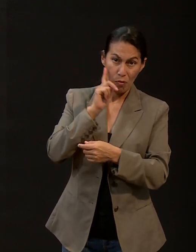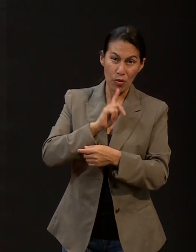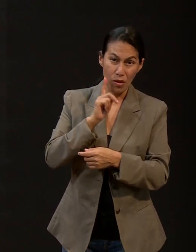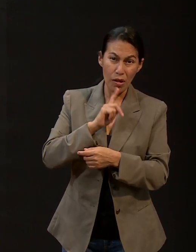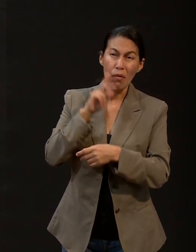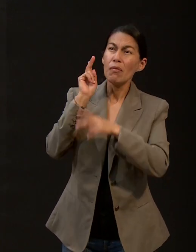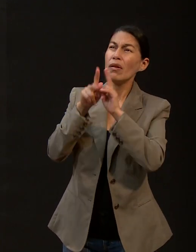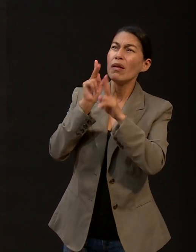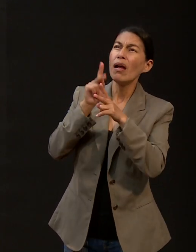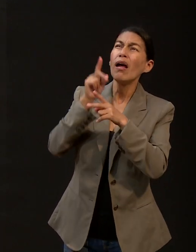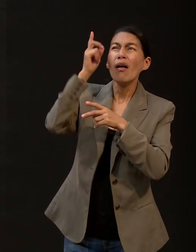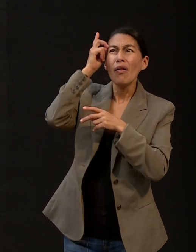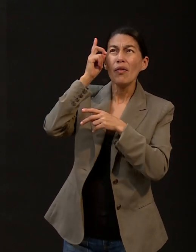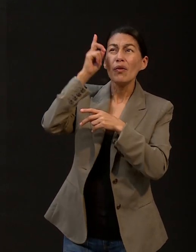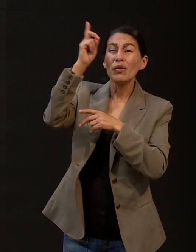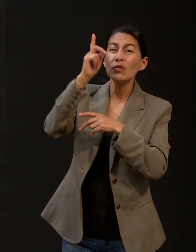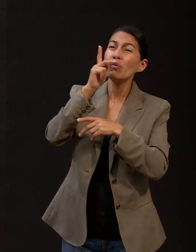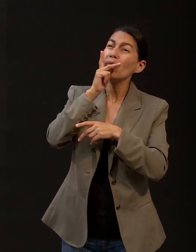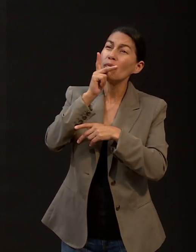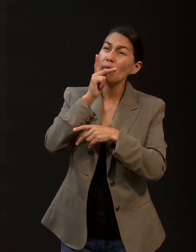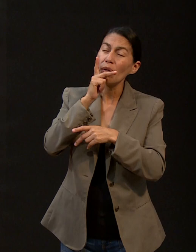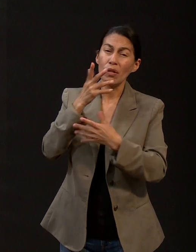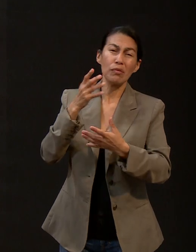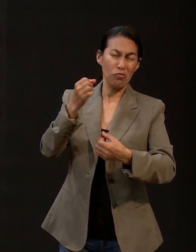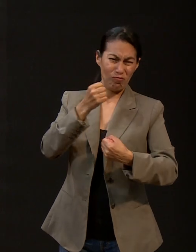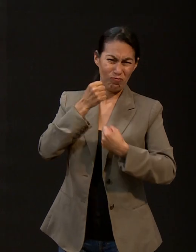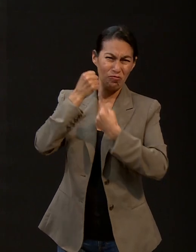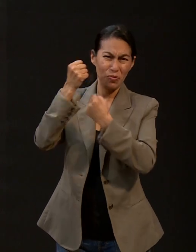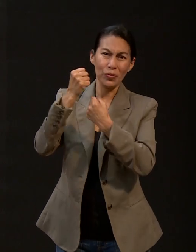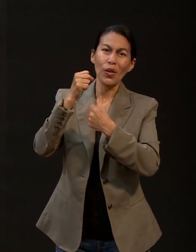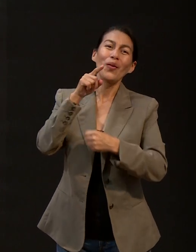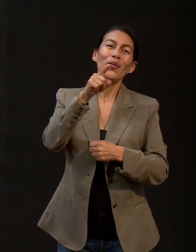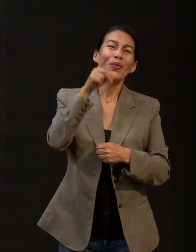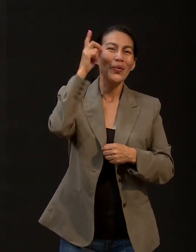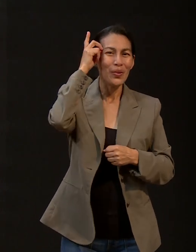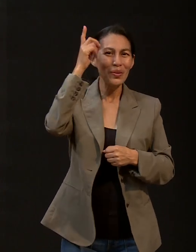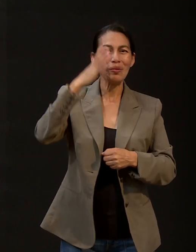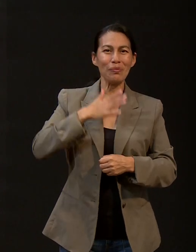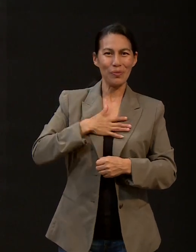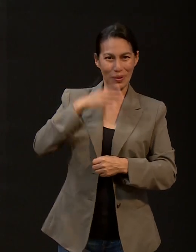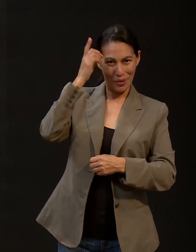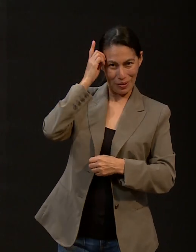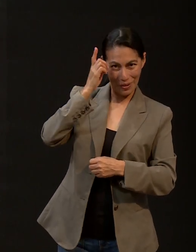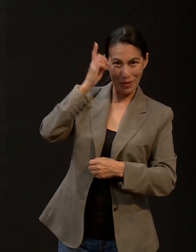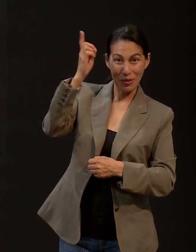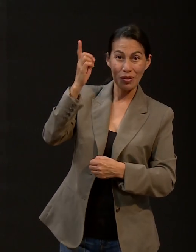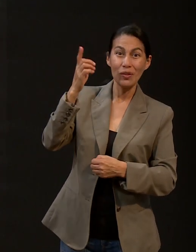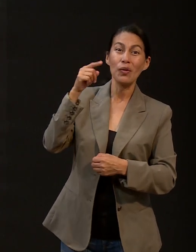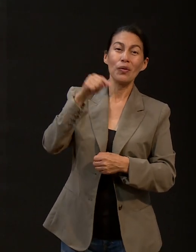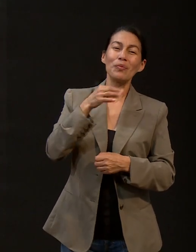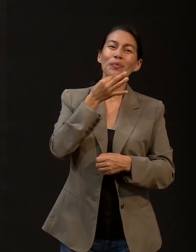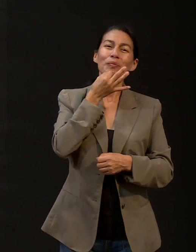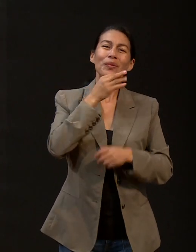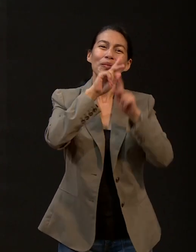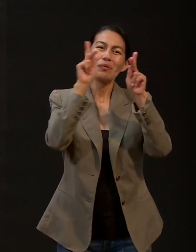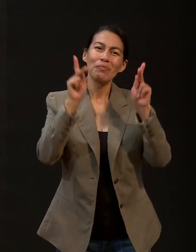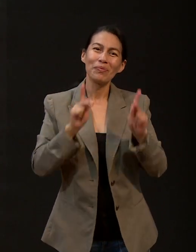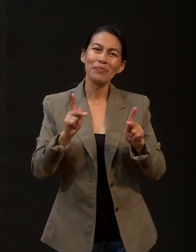cielos, el Dios omnipotente, tu Dios, mi Dios. Bienvenidos a Un Momento